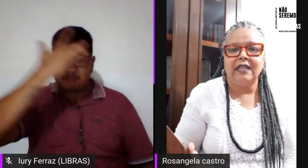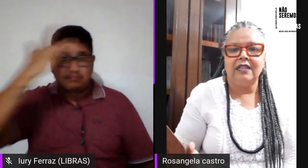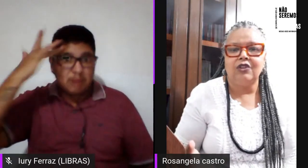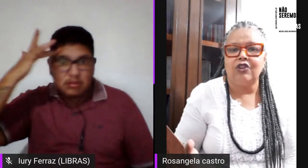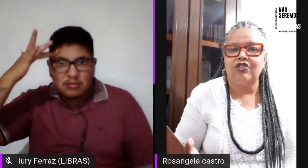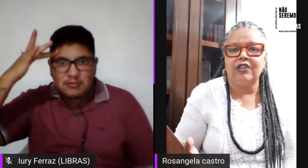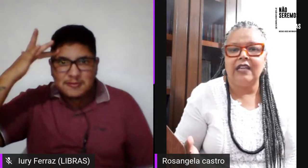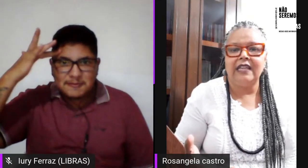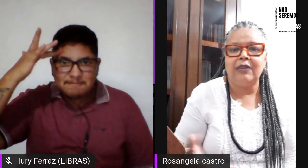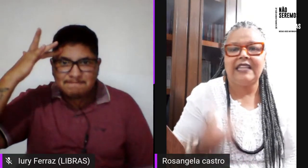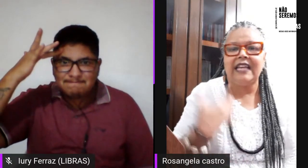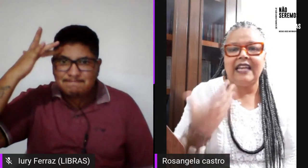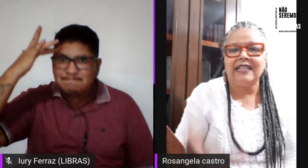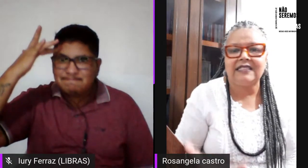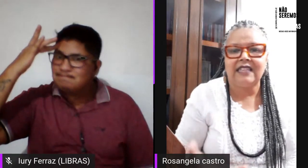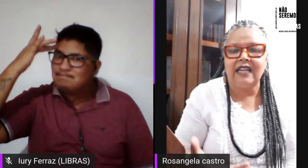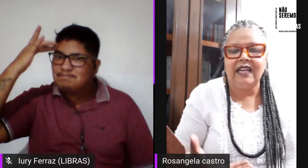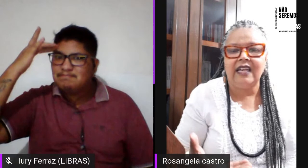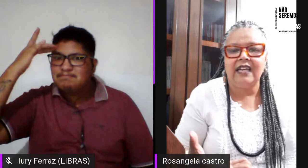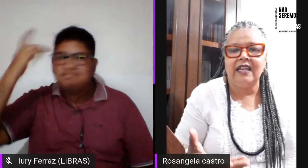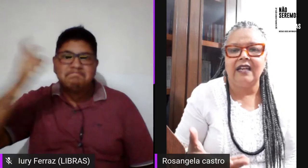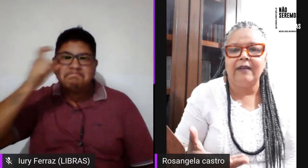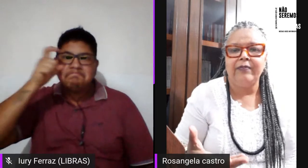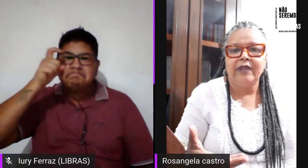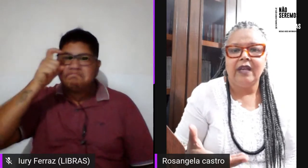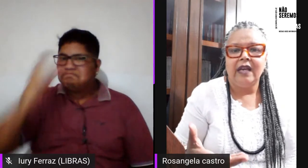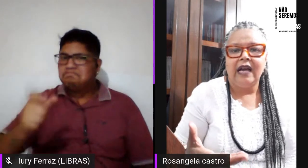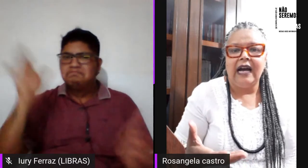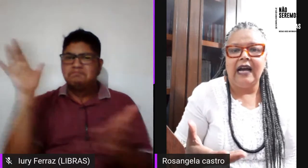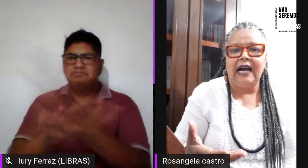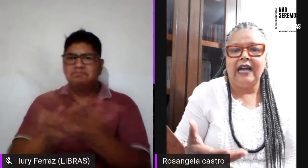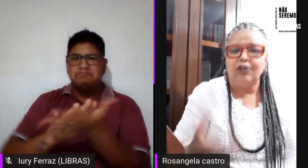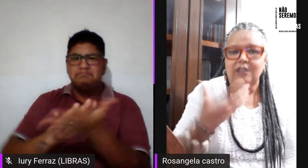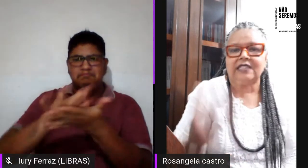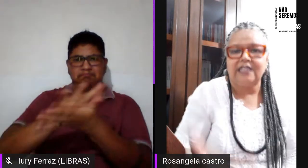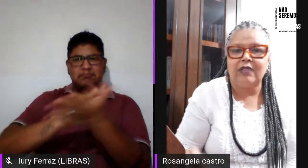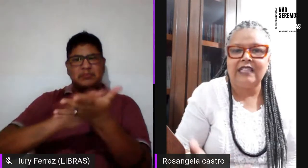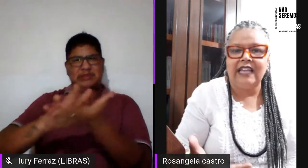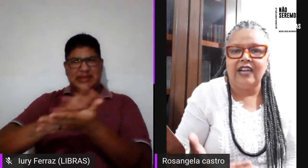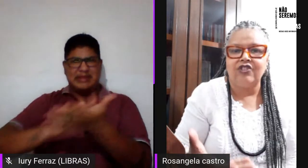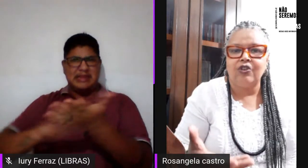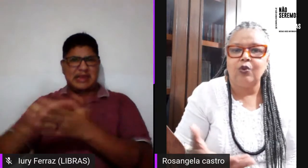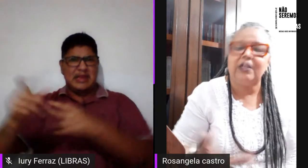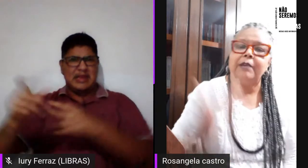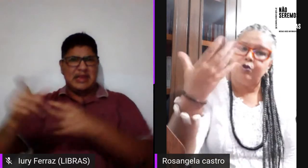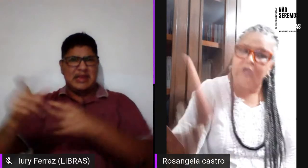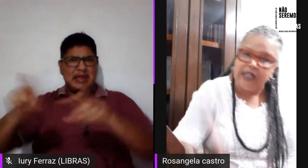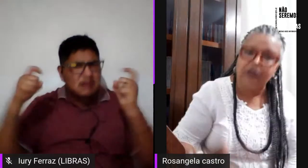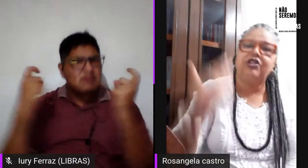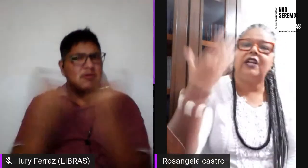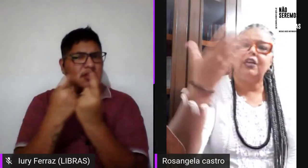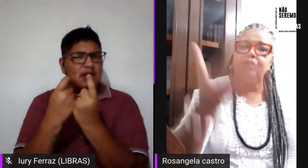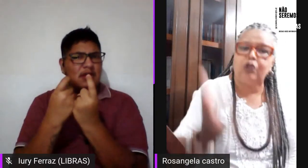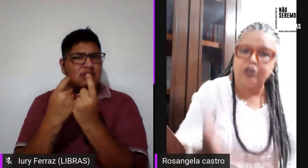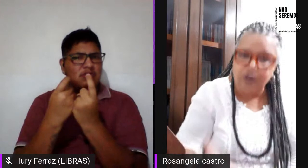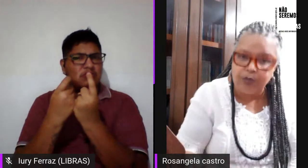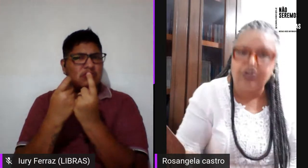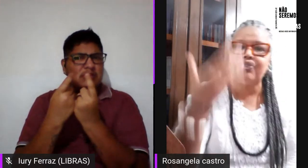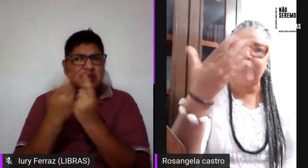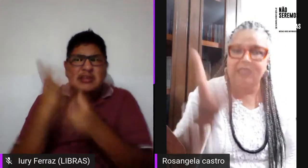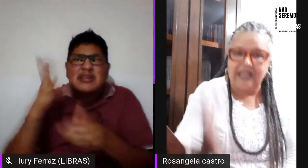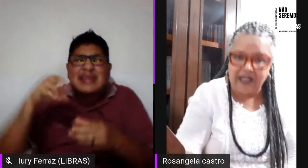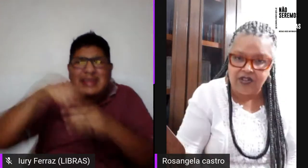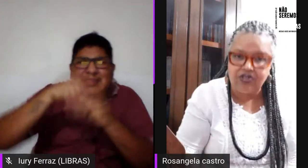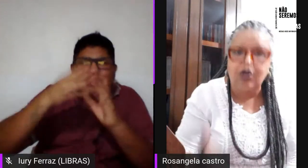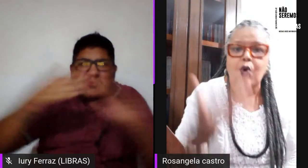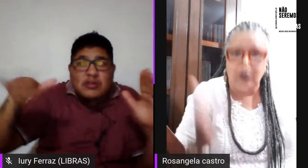não interessa a nossa sexualidade. tempo todo dentro de terreiro nós somos